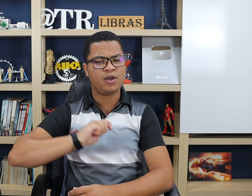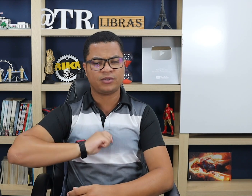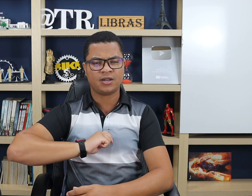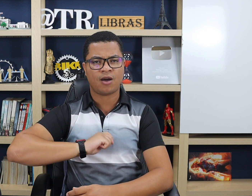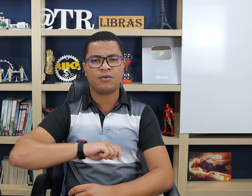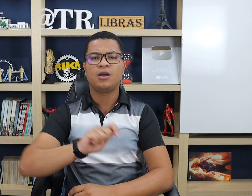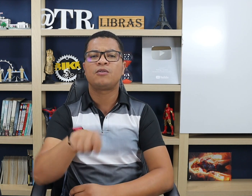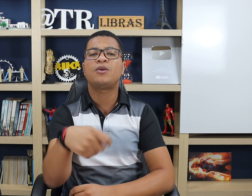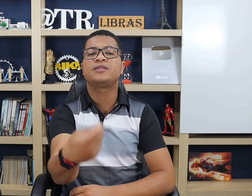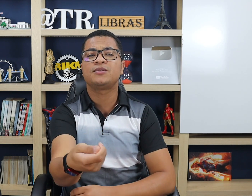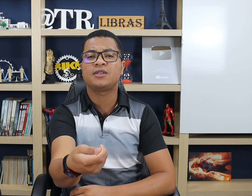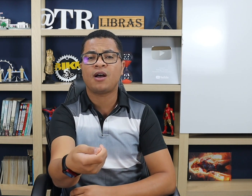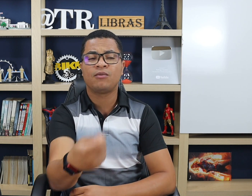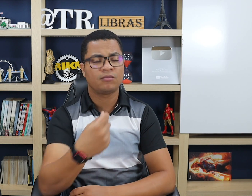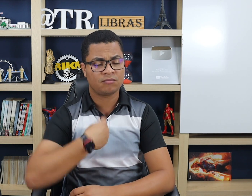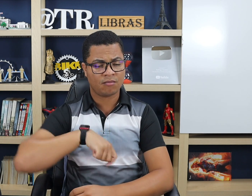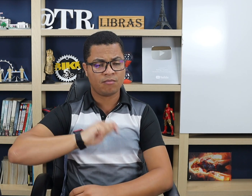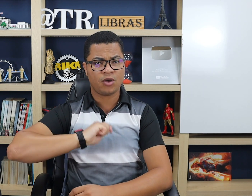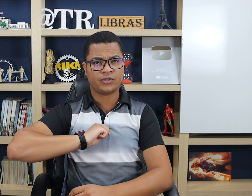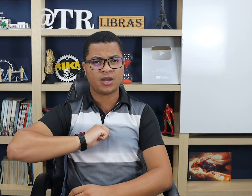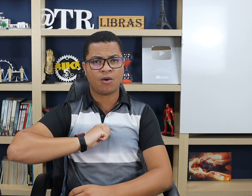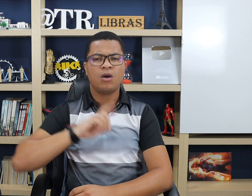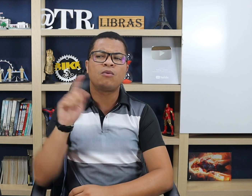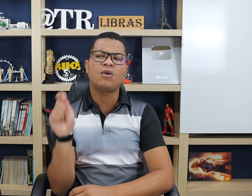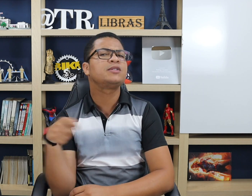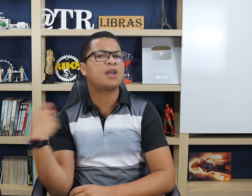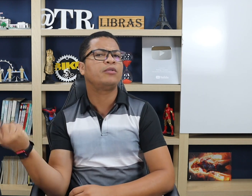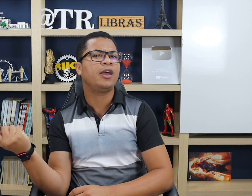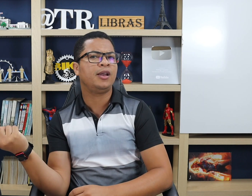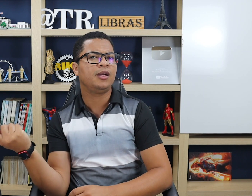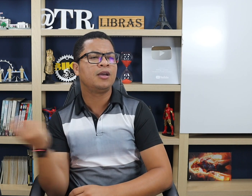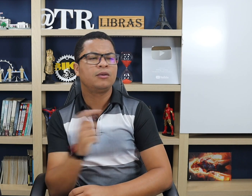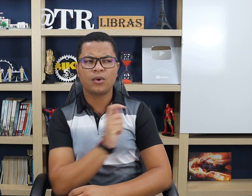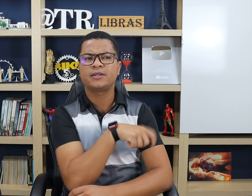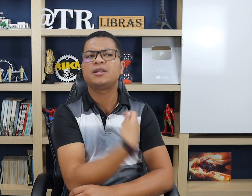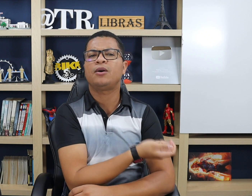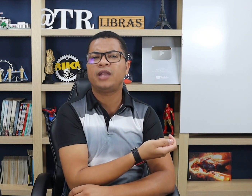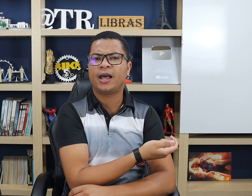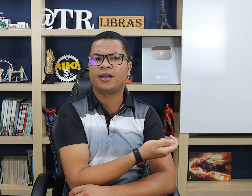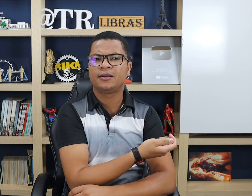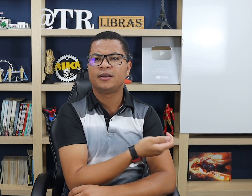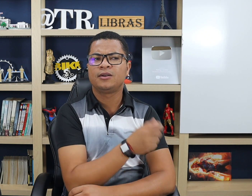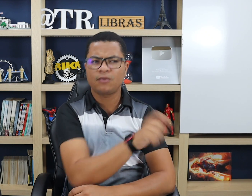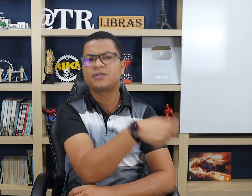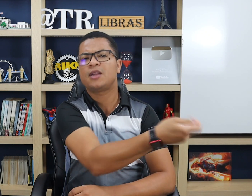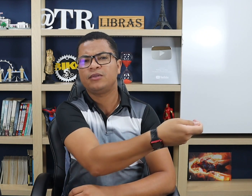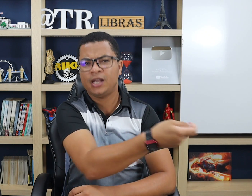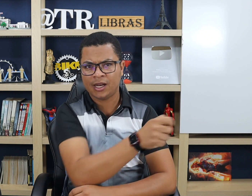meu sinal. Qual o seu sinal? Meu sinal. Qual o sinal dele? Qual o sinal dela? Qual o sinal dele?